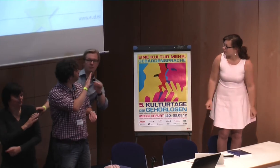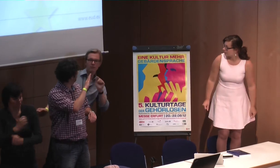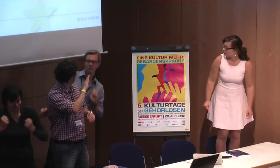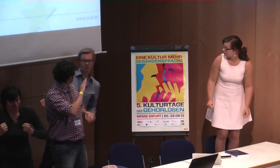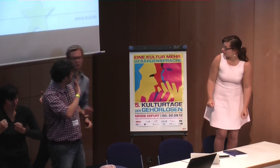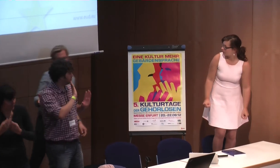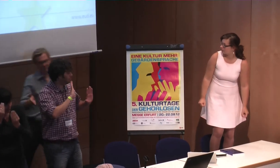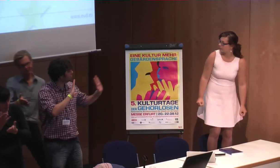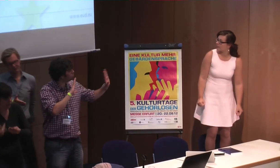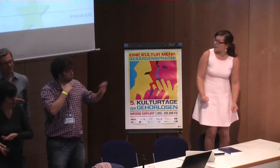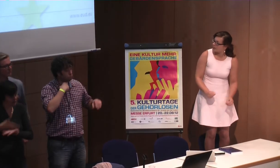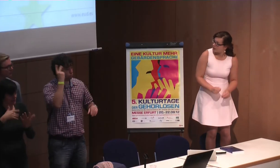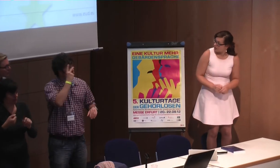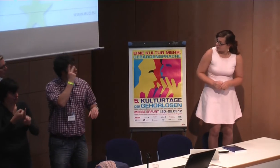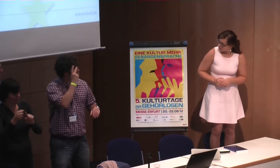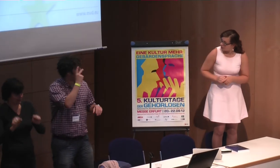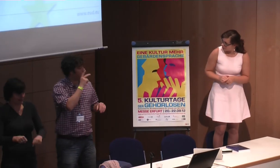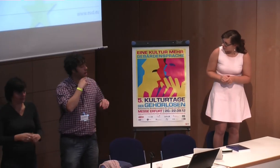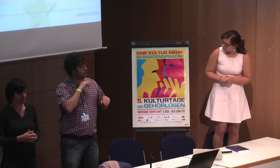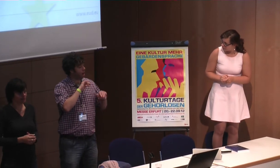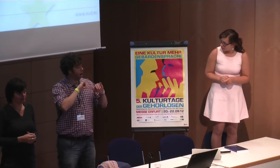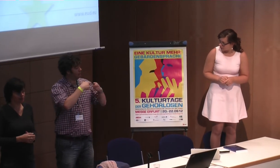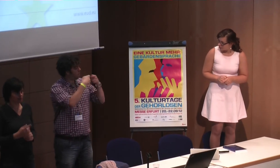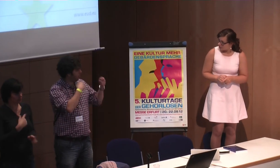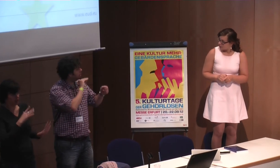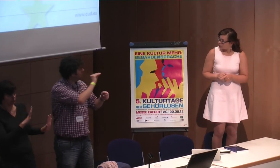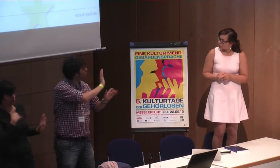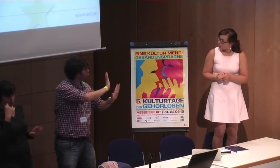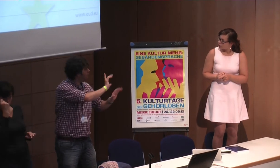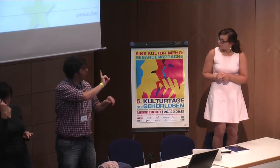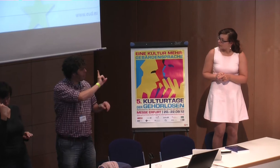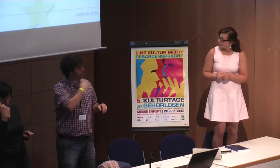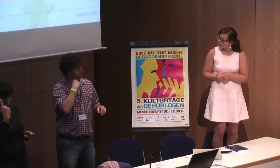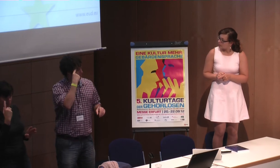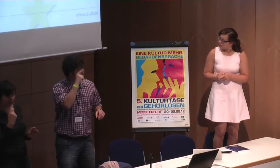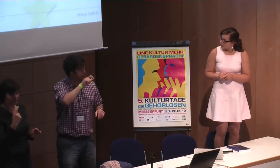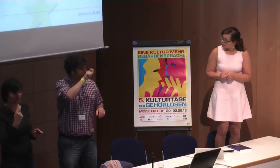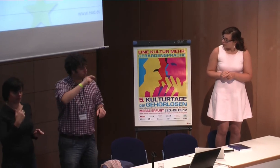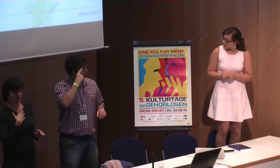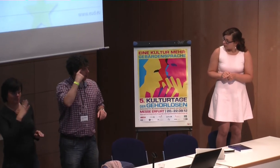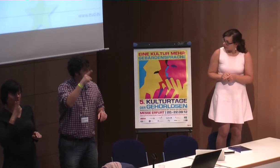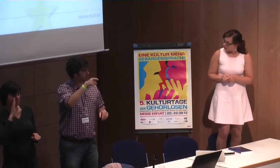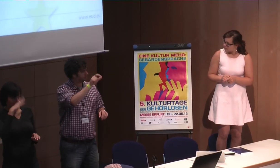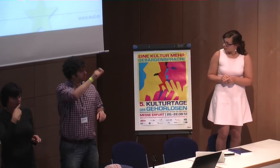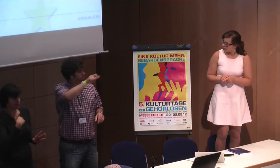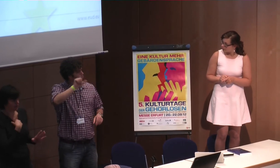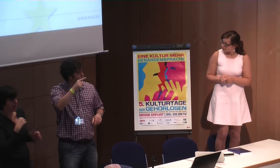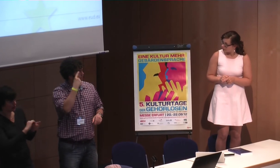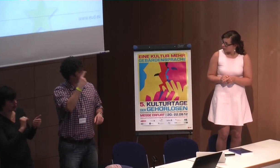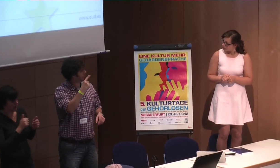als wenn man das alleine als Einzelkämpfer tut. Das ist schon klar, aber